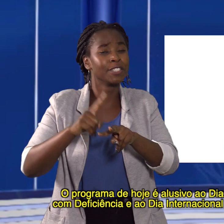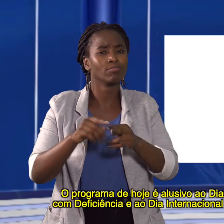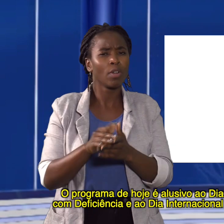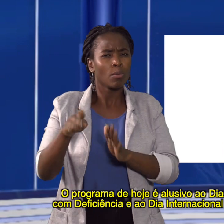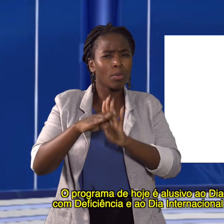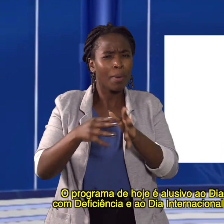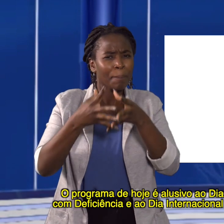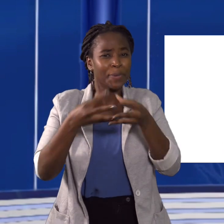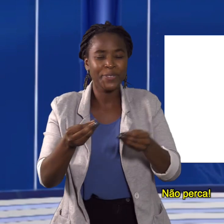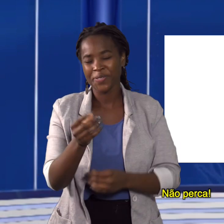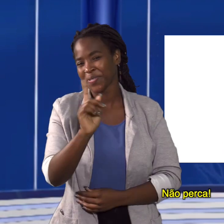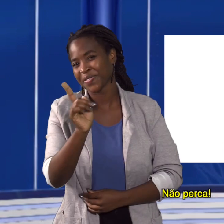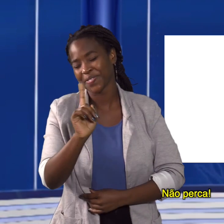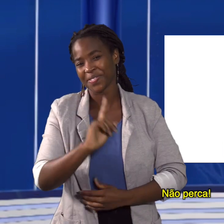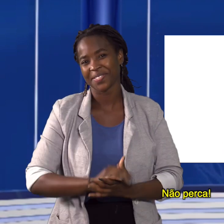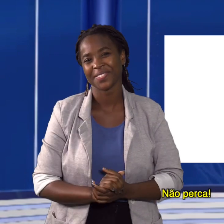de Combate ao SIDA. Não perca!